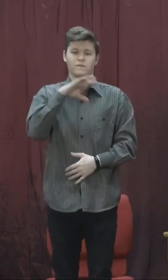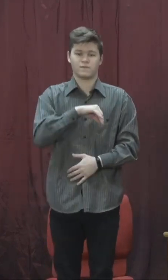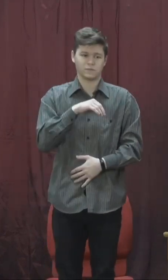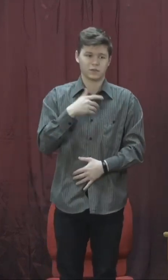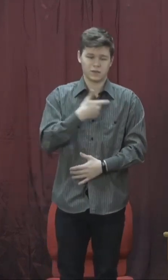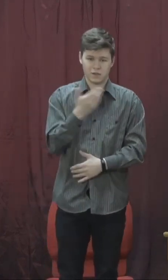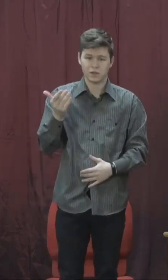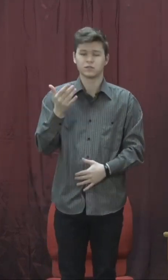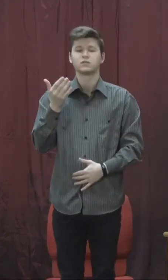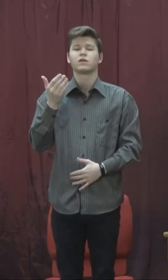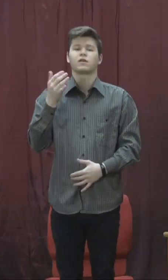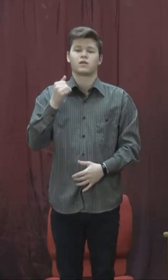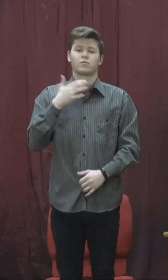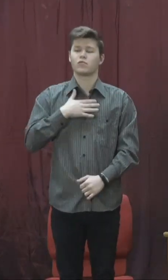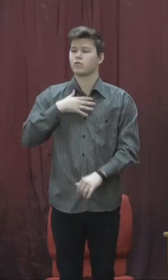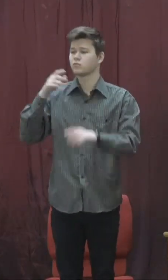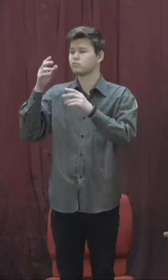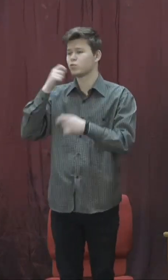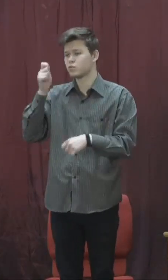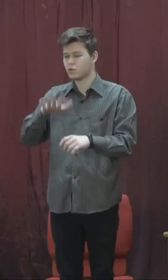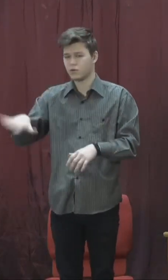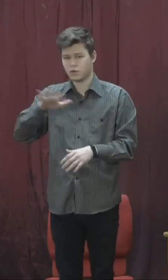серцях та серцях наших співвітшизників. Амінь.